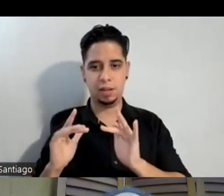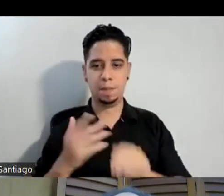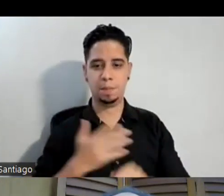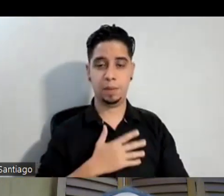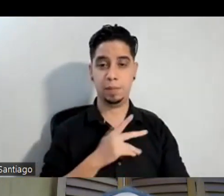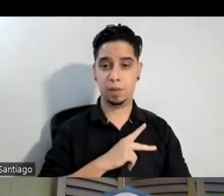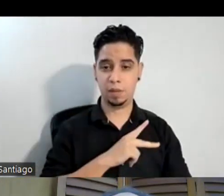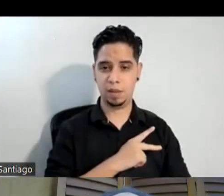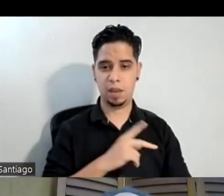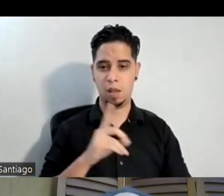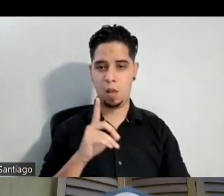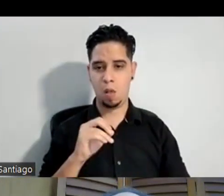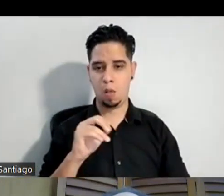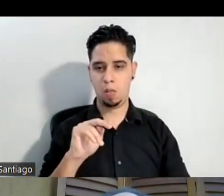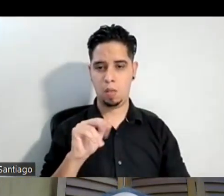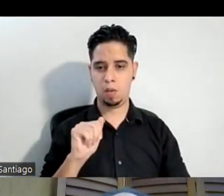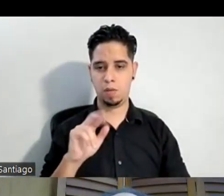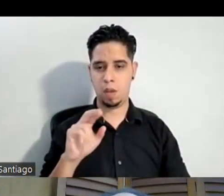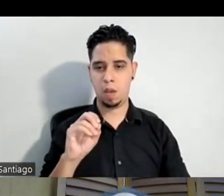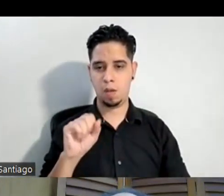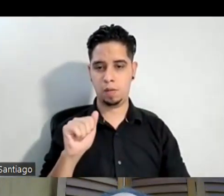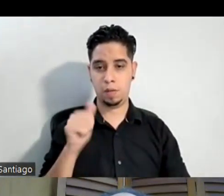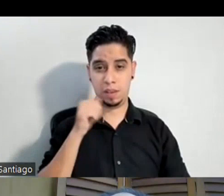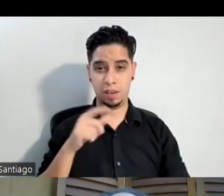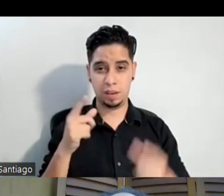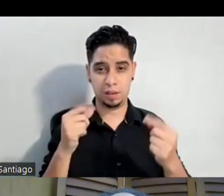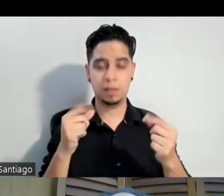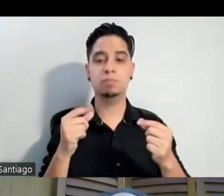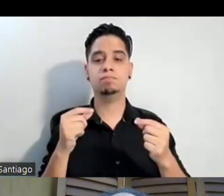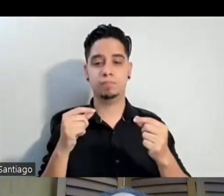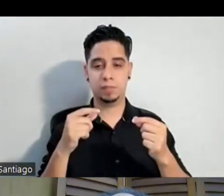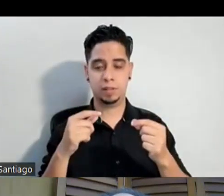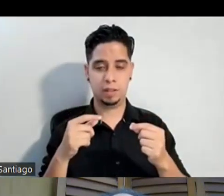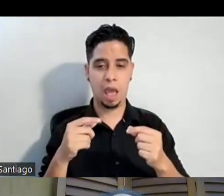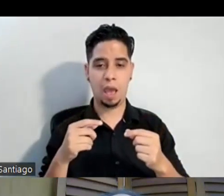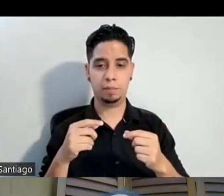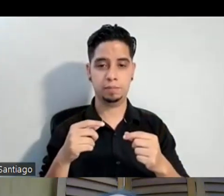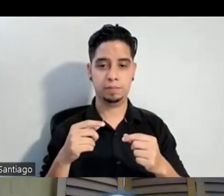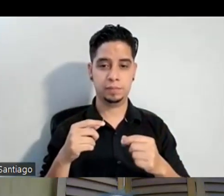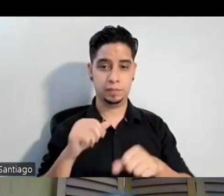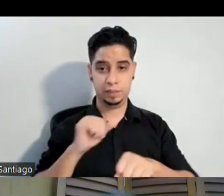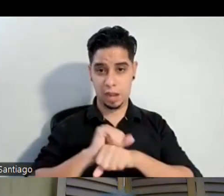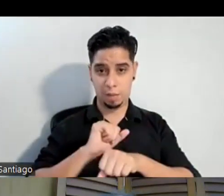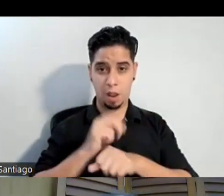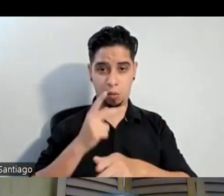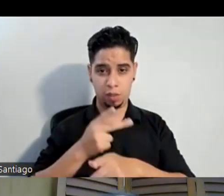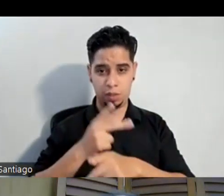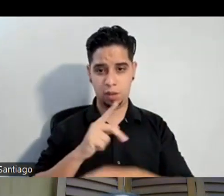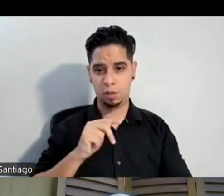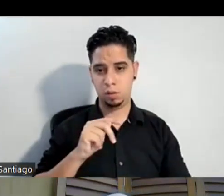Rosa Doña Rosa es la criada o la dama de llaves de Teodoro que en la versión original es Mr. Scrooge entonces